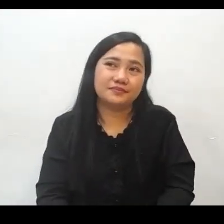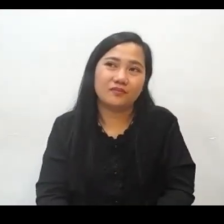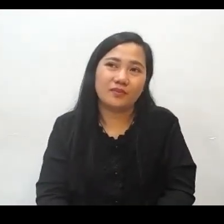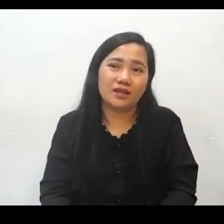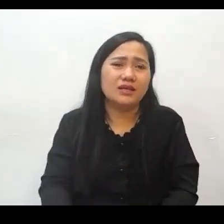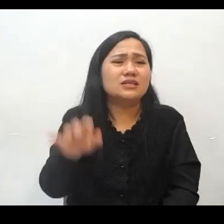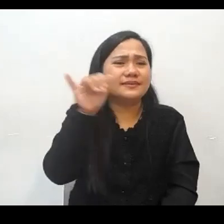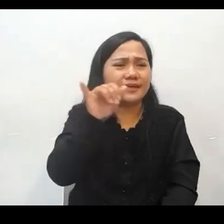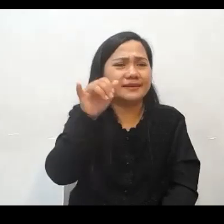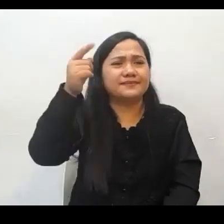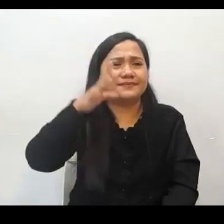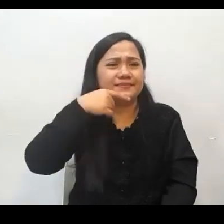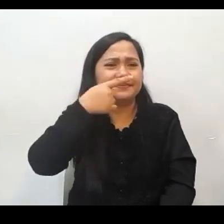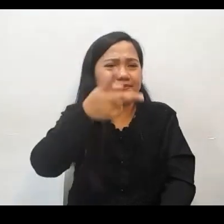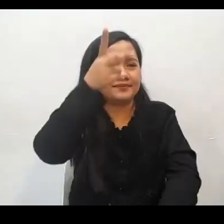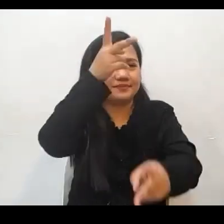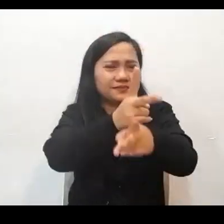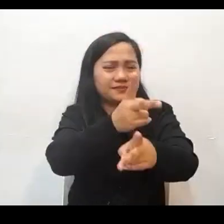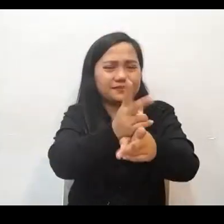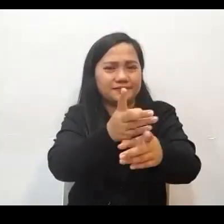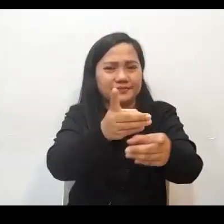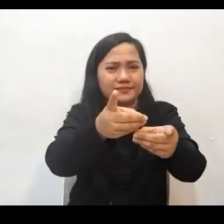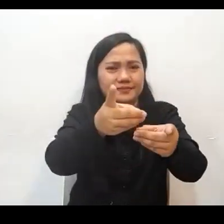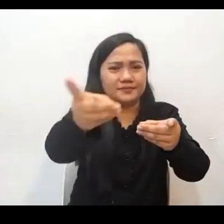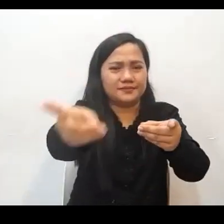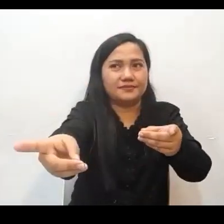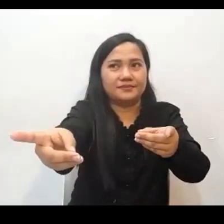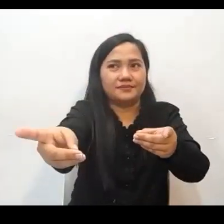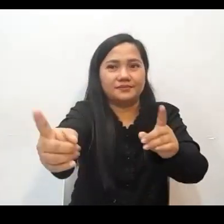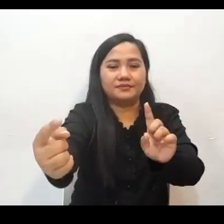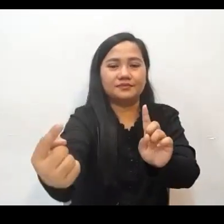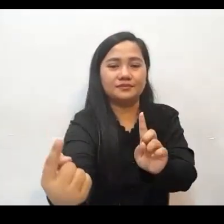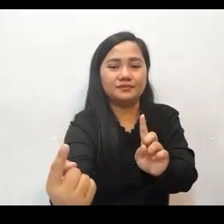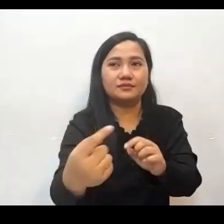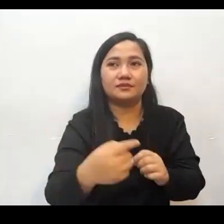kaya kaya nga sinasabi ng Diyos panatiliin mo yung distansya mo kung